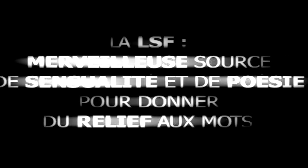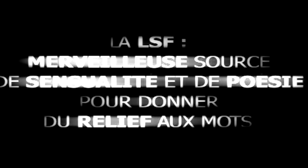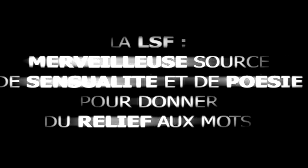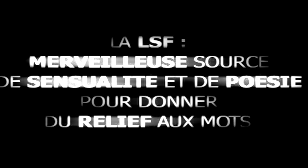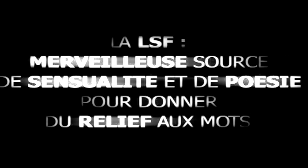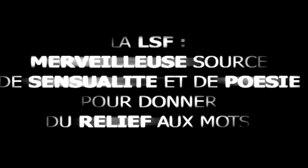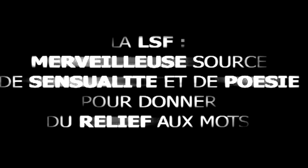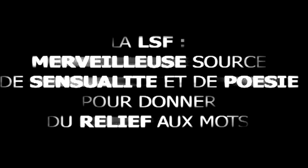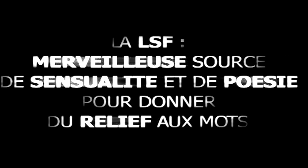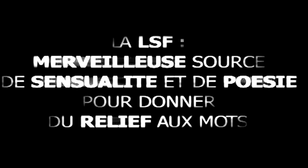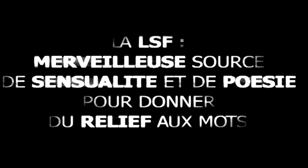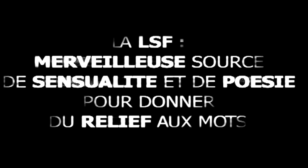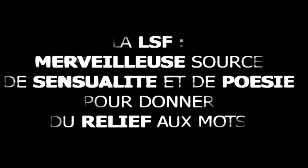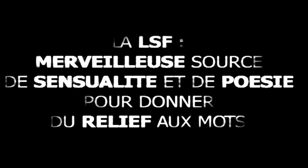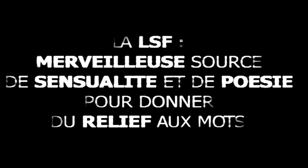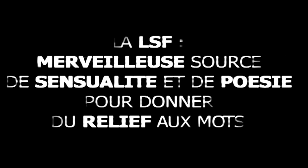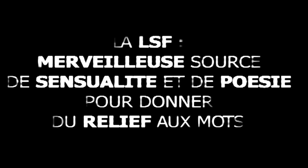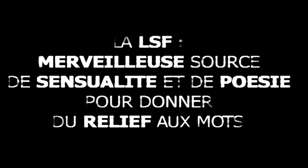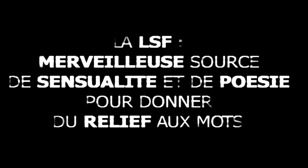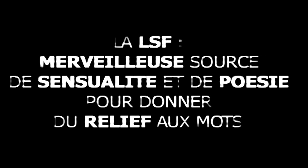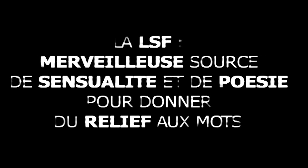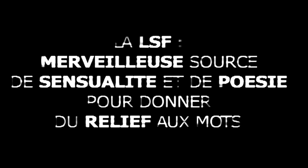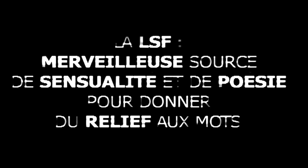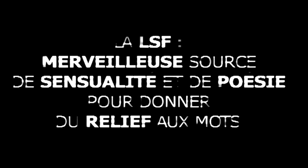Sous-titrage ...